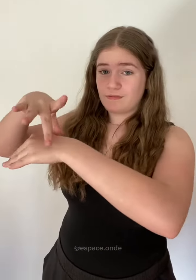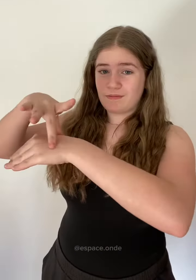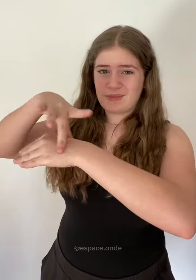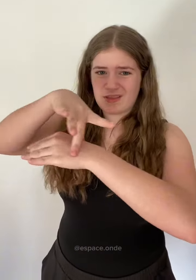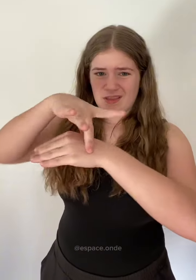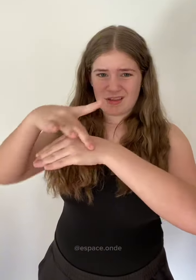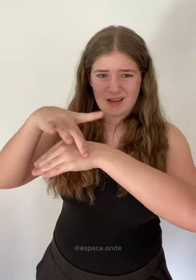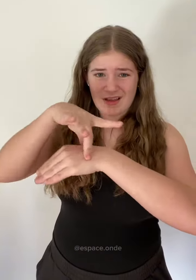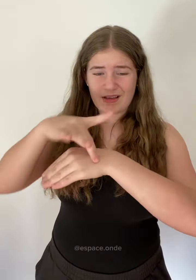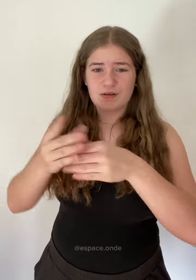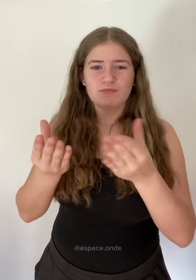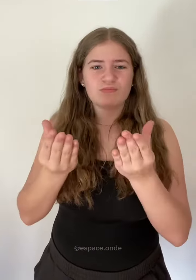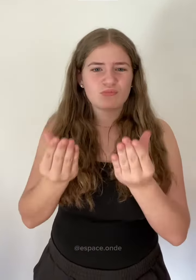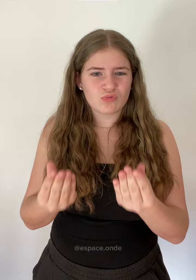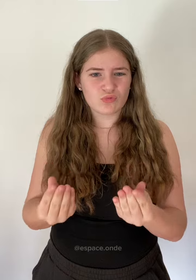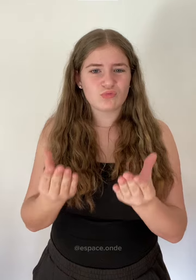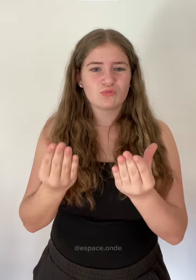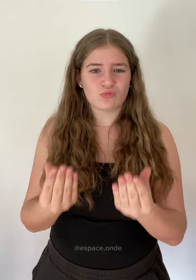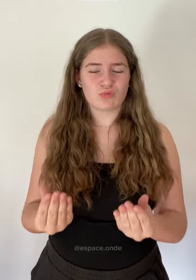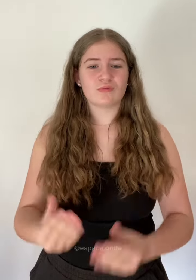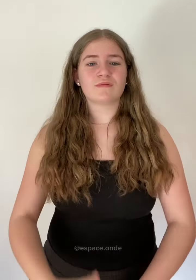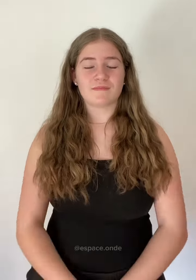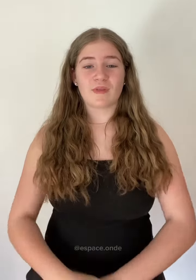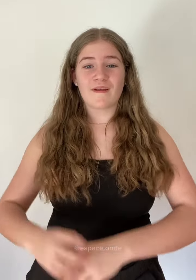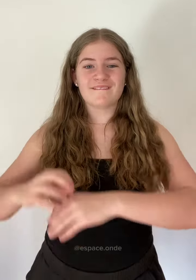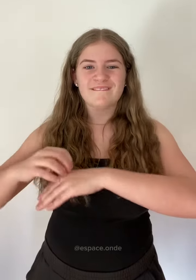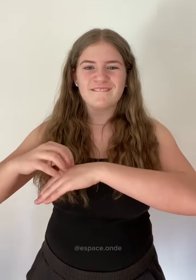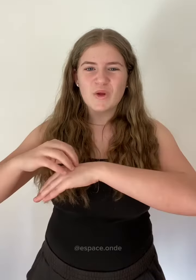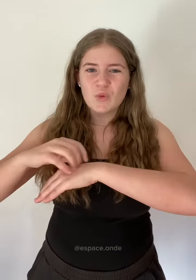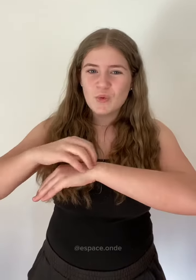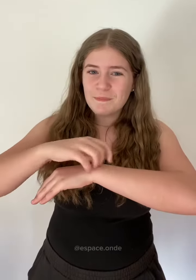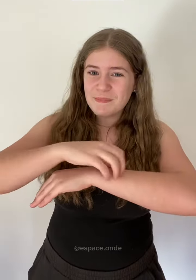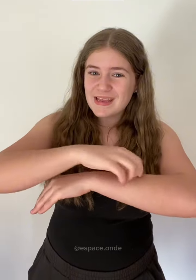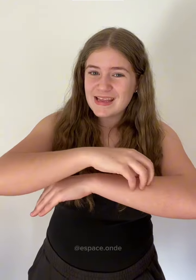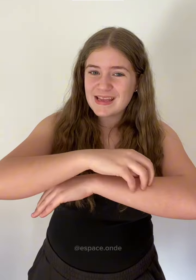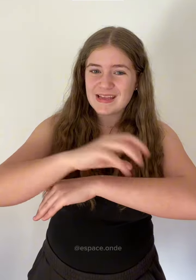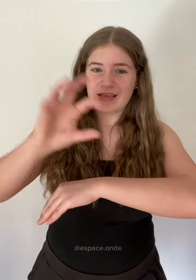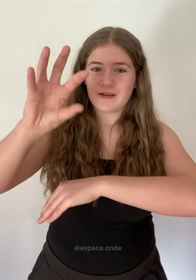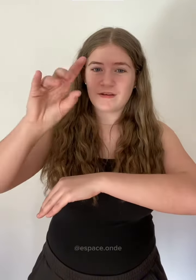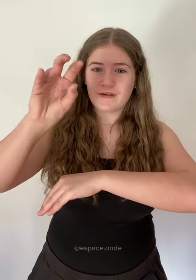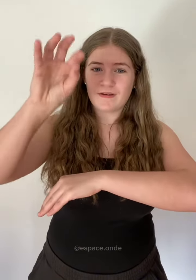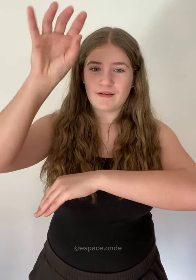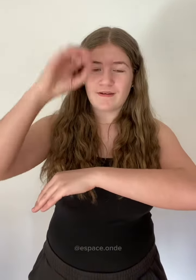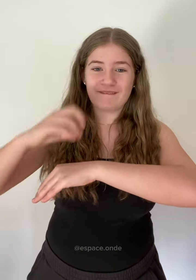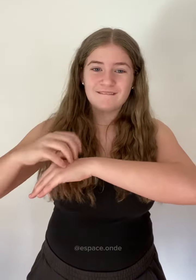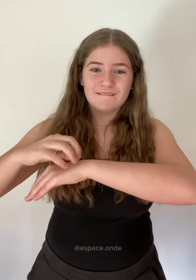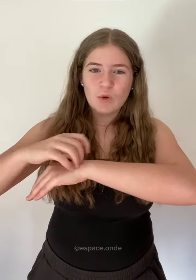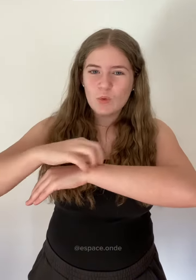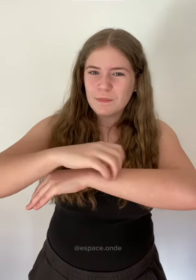Bouh, bouh, pourmi, pourmi,